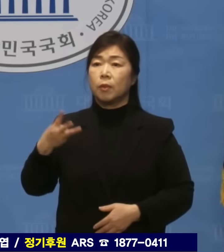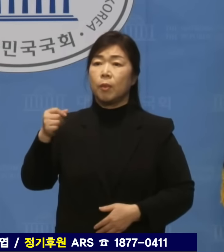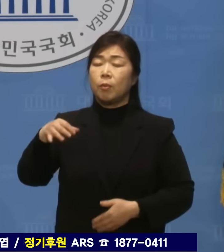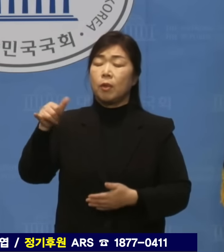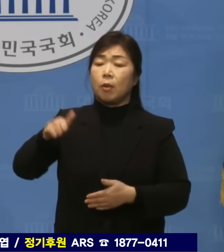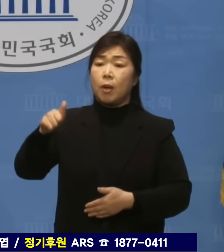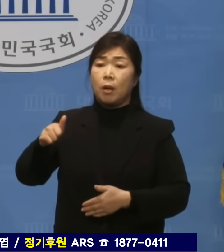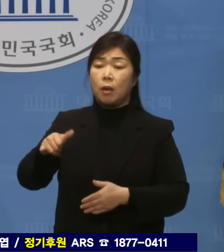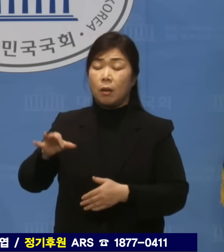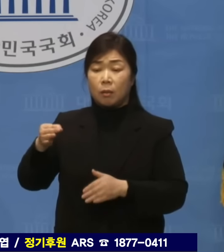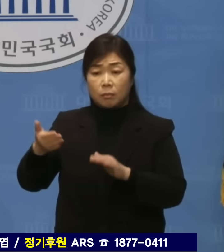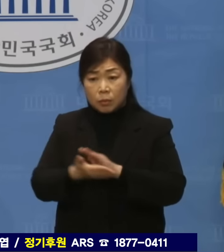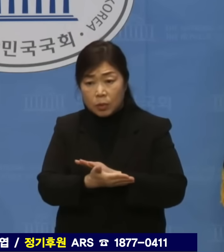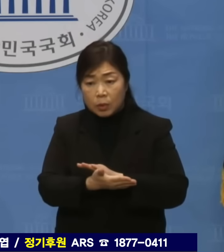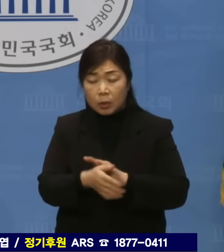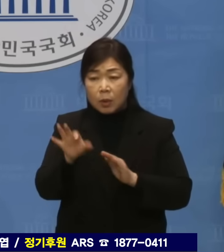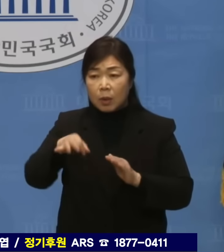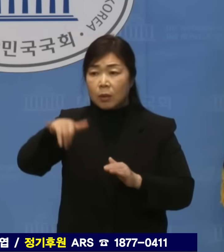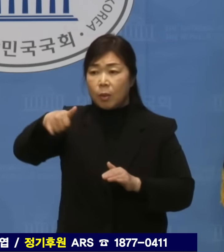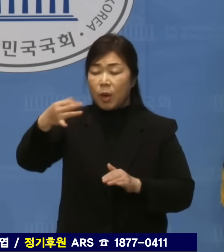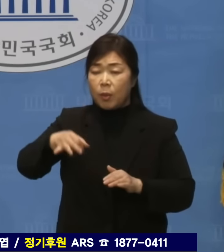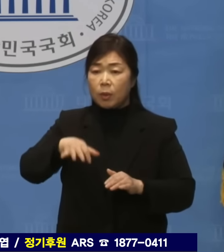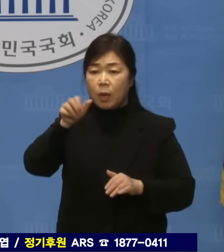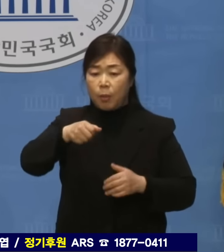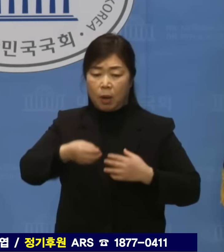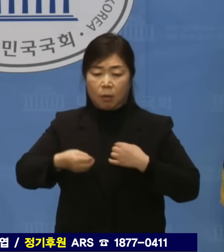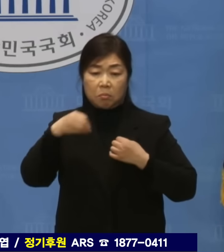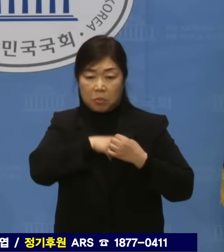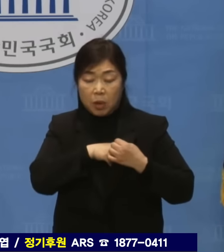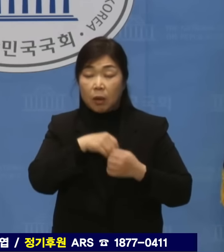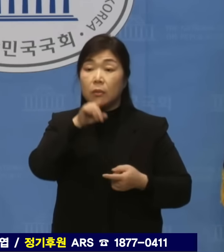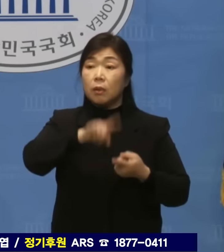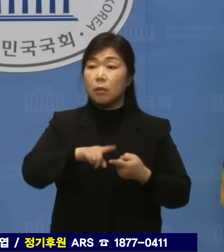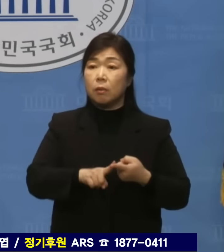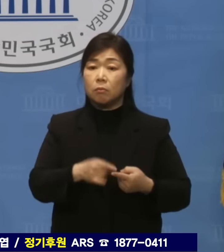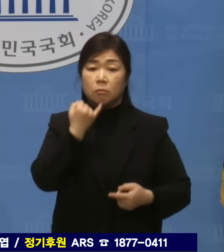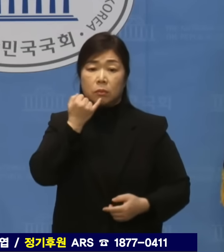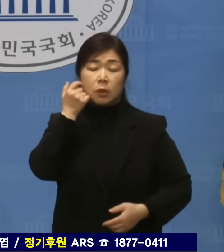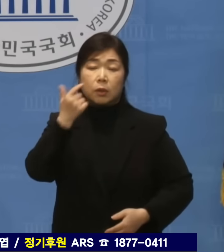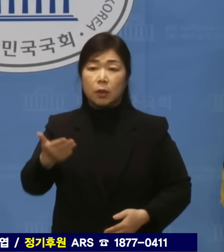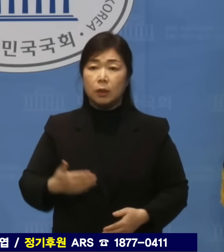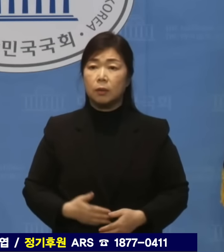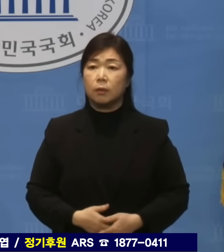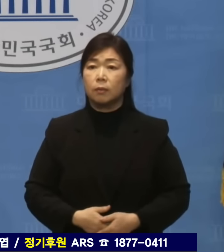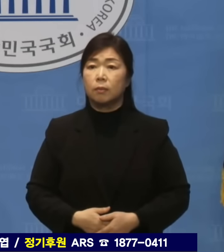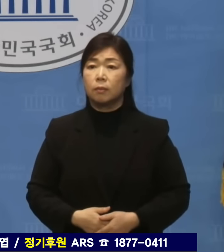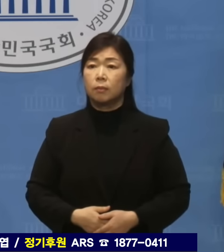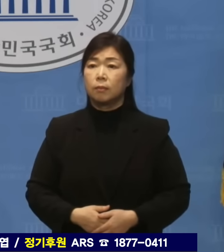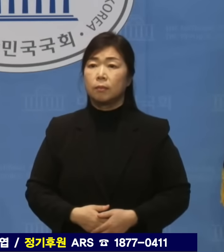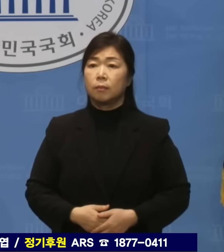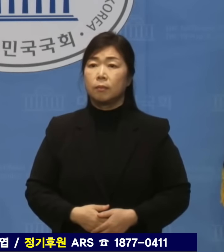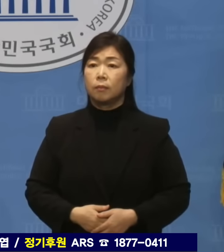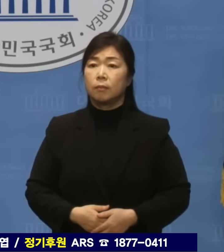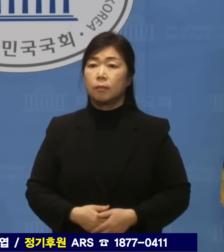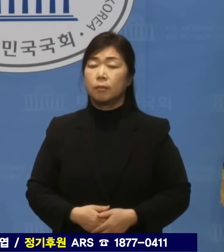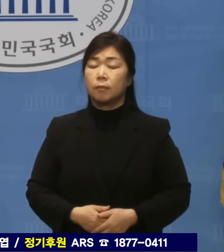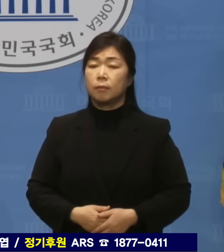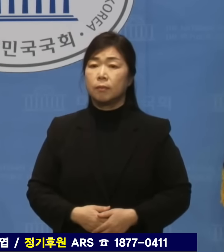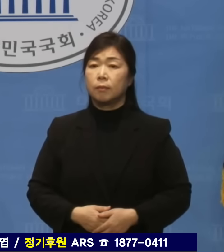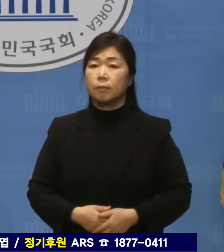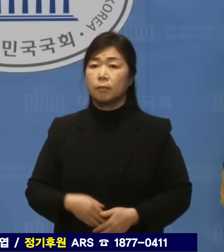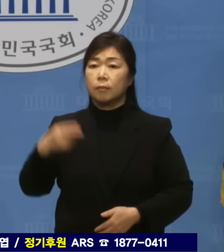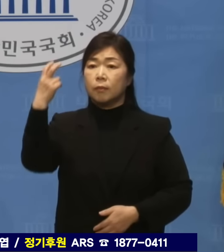검찰이 김건희 여사의 도이치모터스 주가 조작 관여 의혹에 대해 필요한 수사를 진행하고 있다는 말만